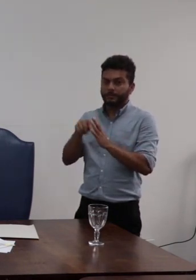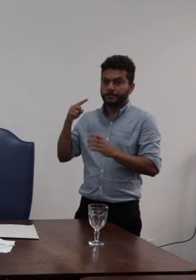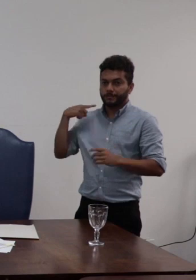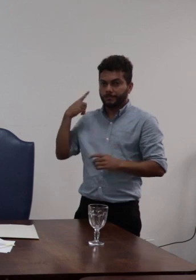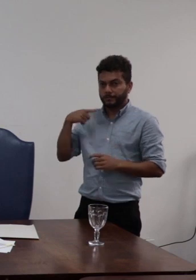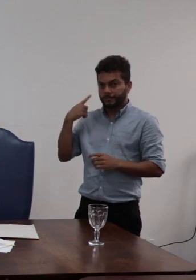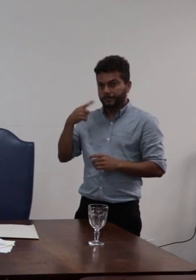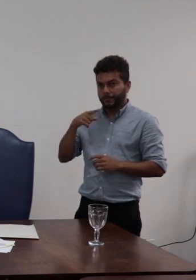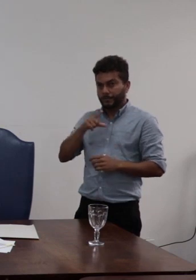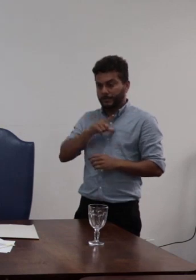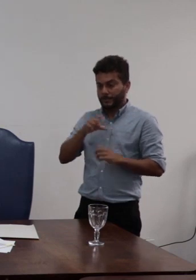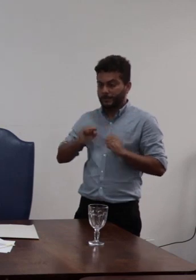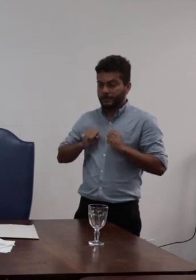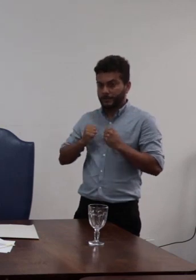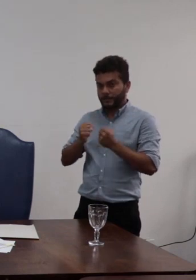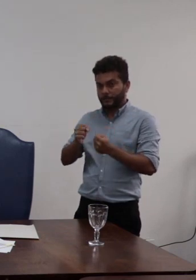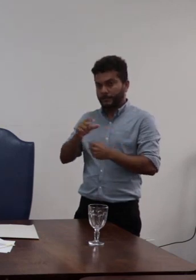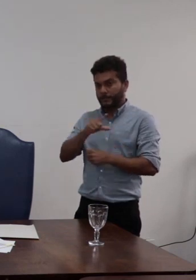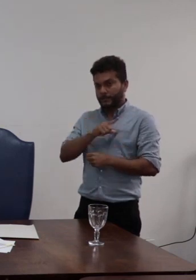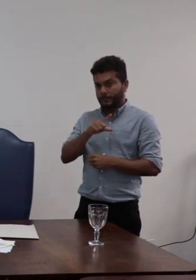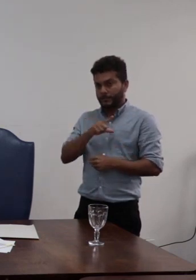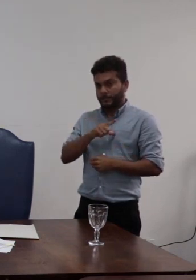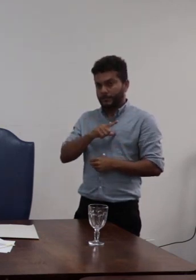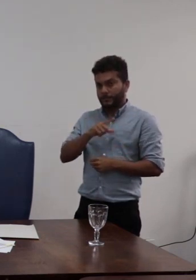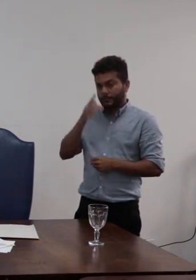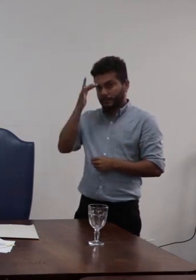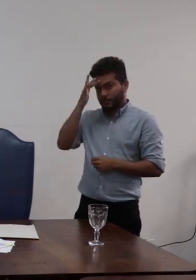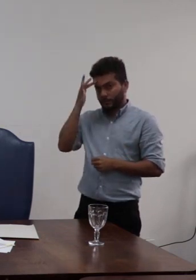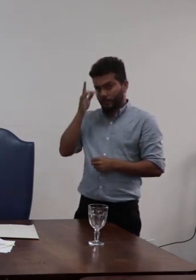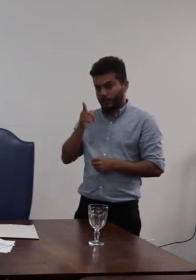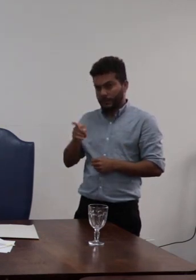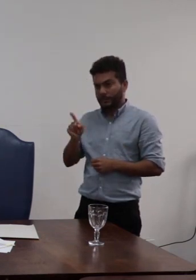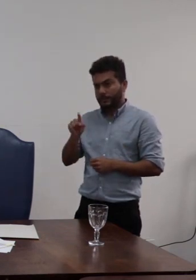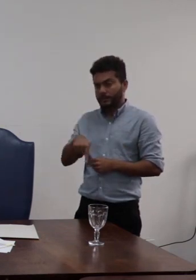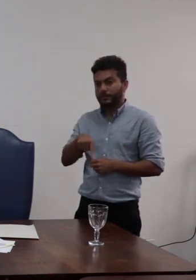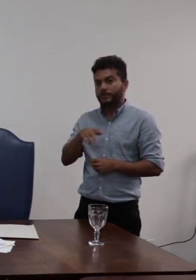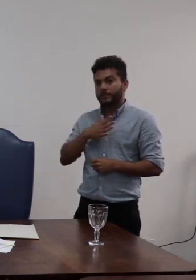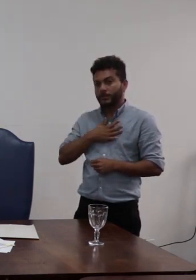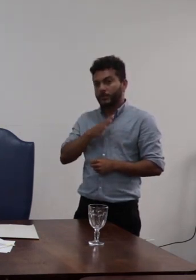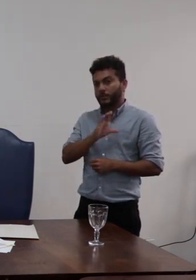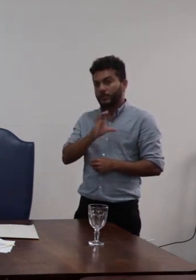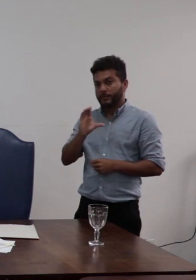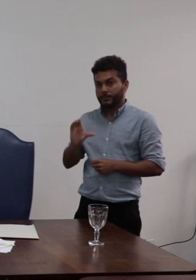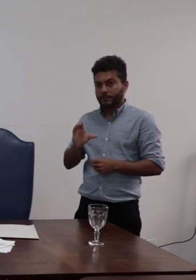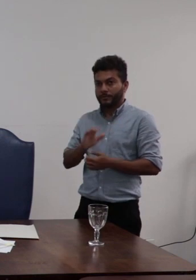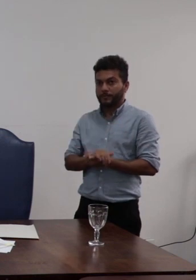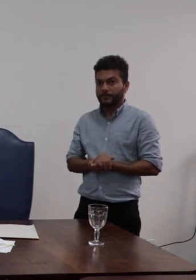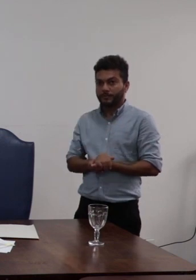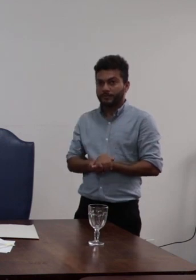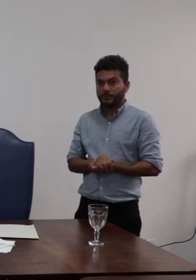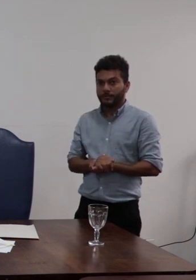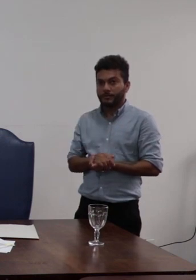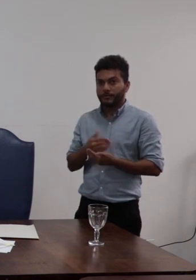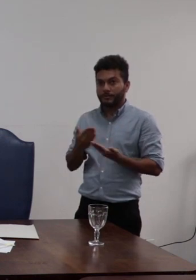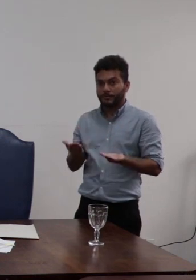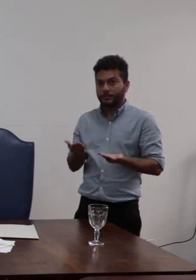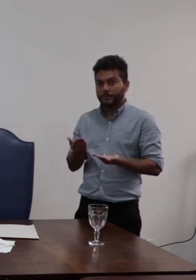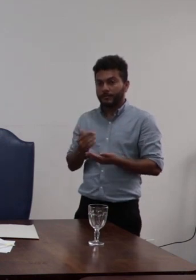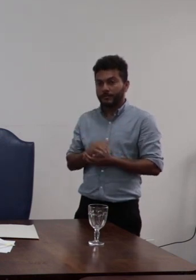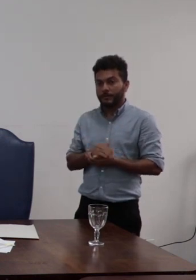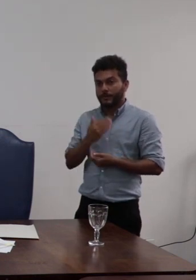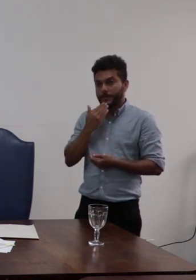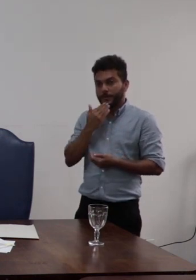sócios considerando como sócio é meu cunhado gostaria de declarar impedido para me